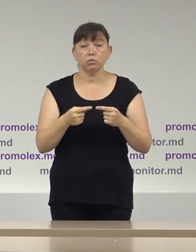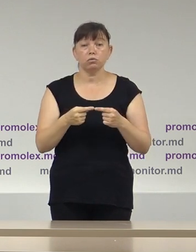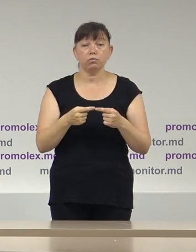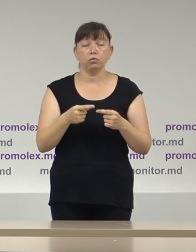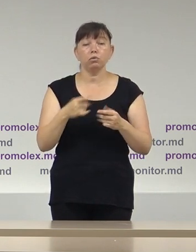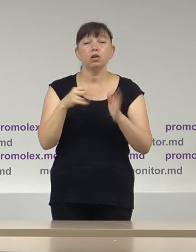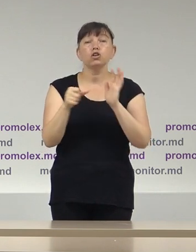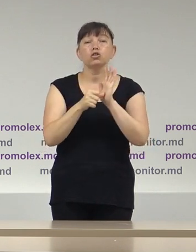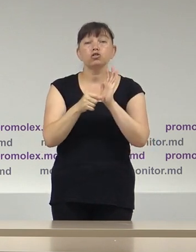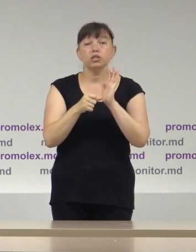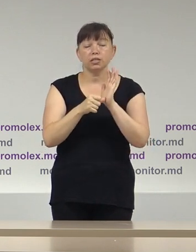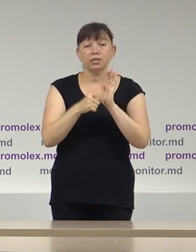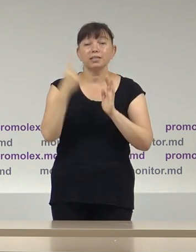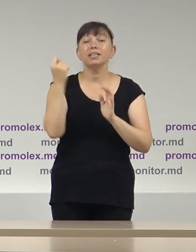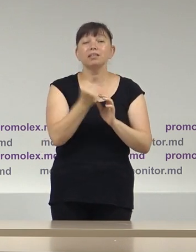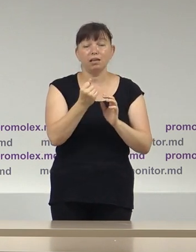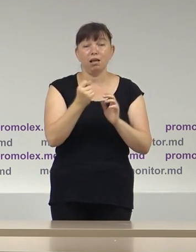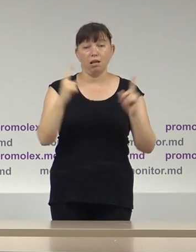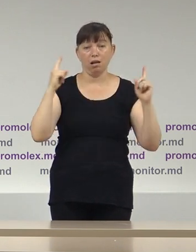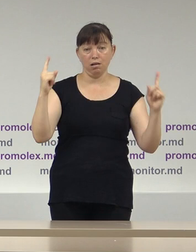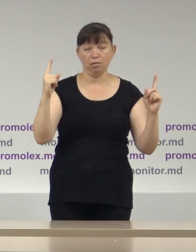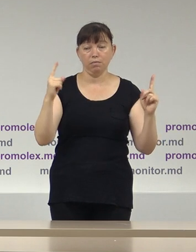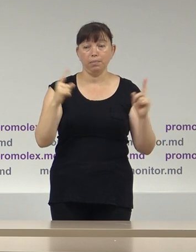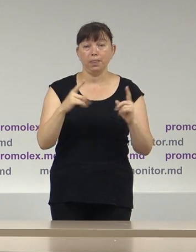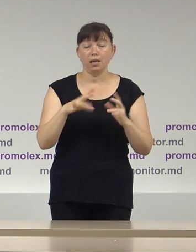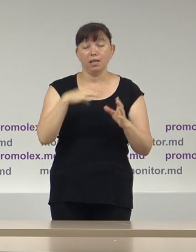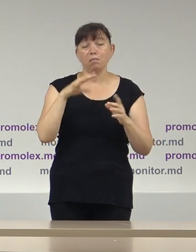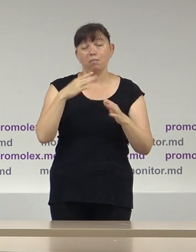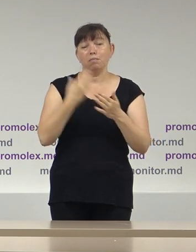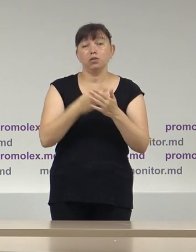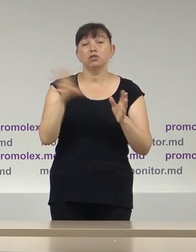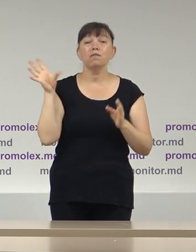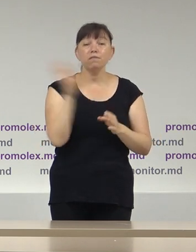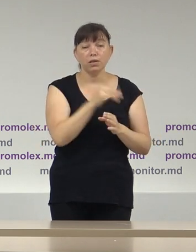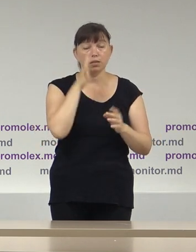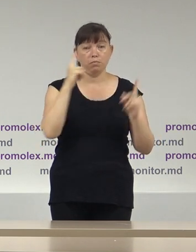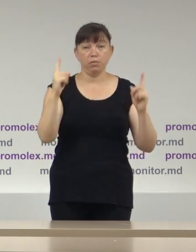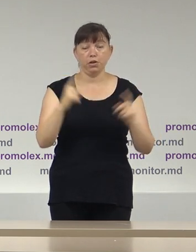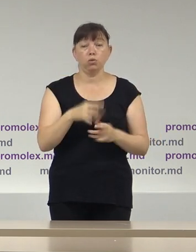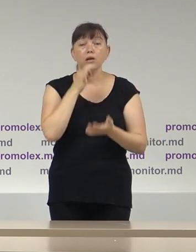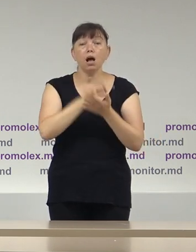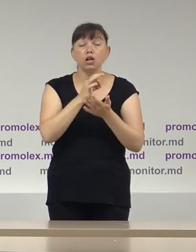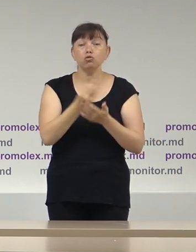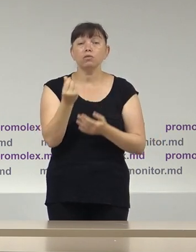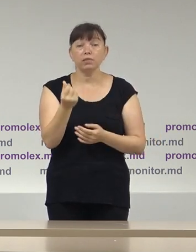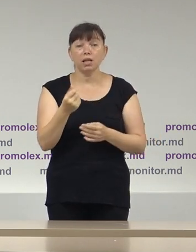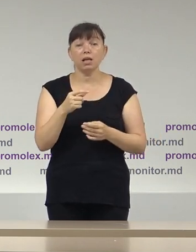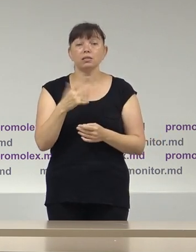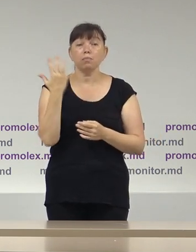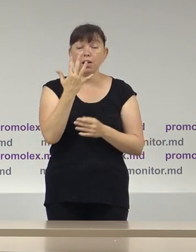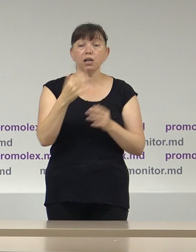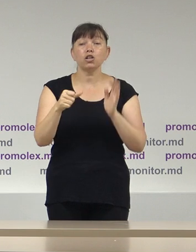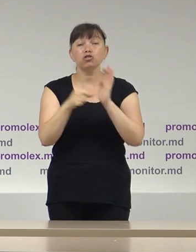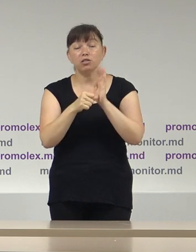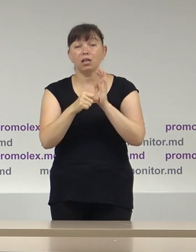celor șase săptămâni de campanie, adică întreaga perioadă. Raportele financiare pentru a 5 și a 6